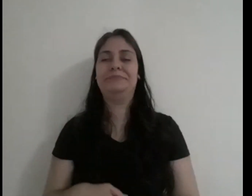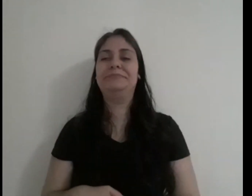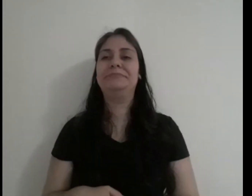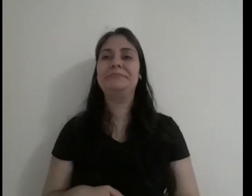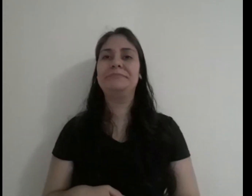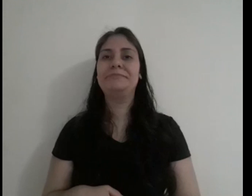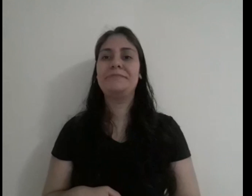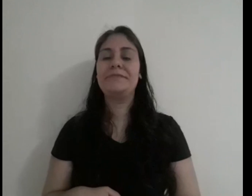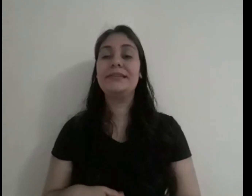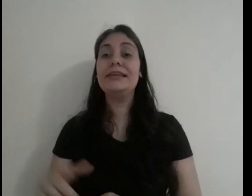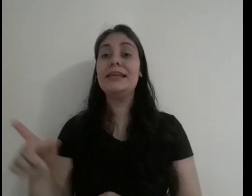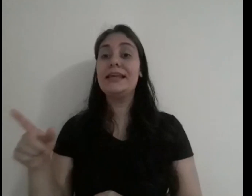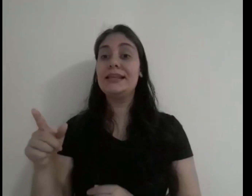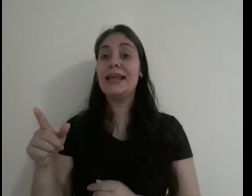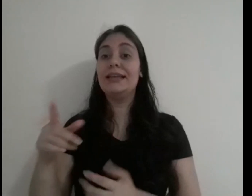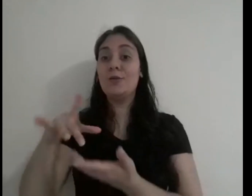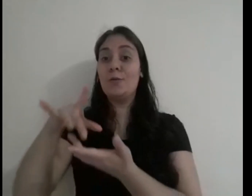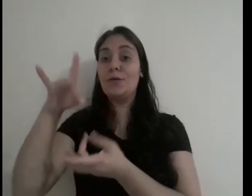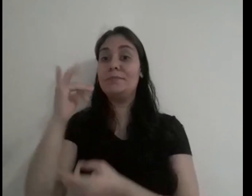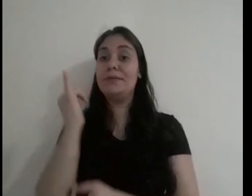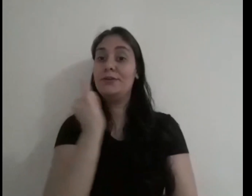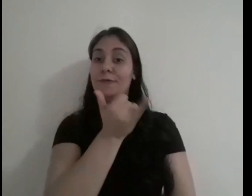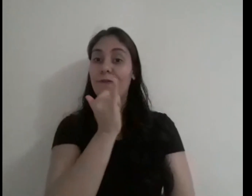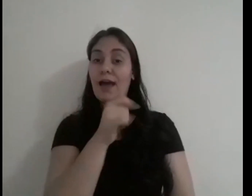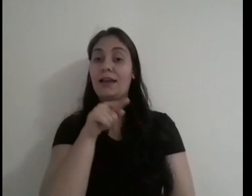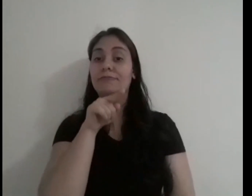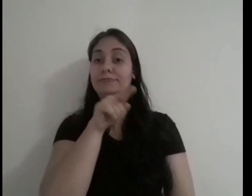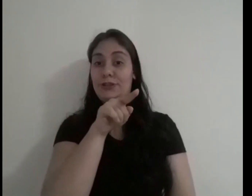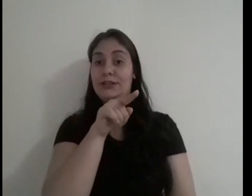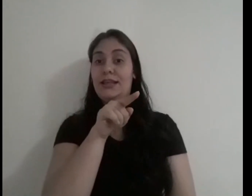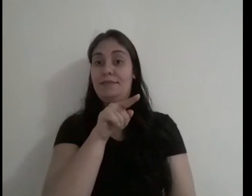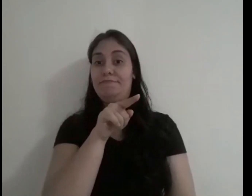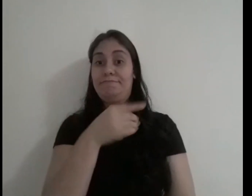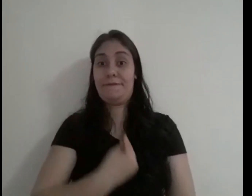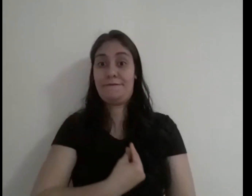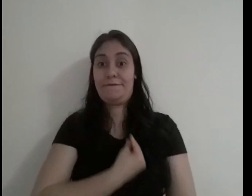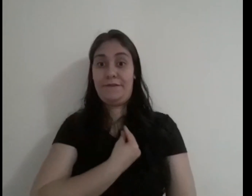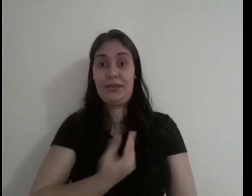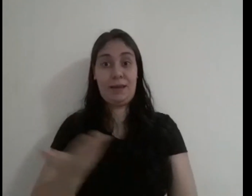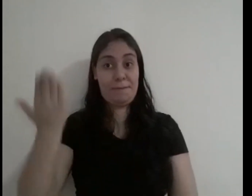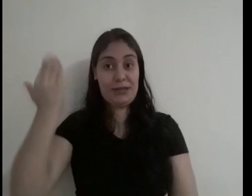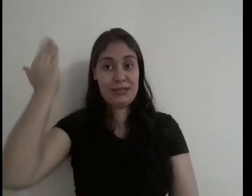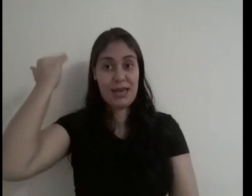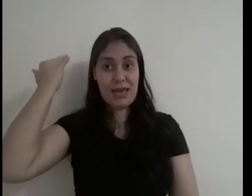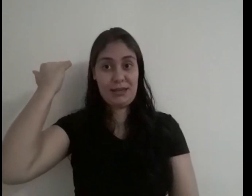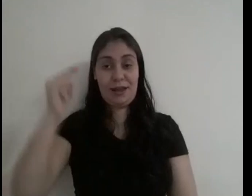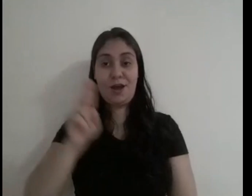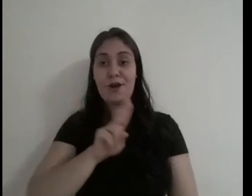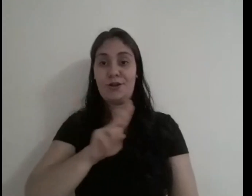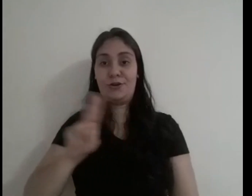E esse espírito informa a Rivail que ele, em outras vidas,